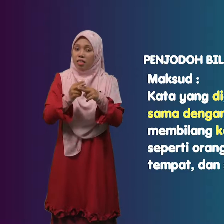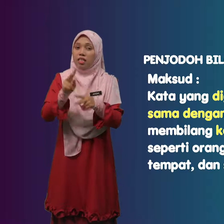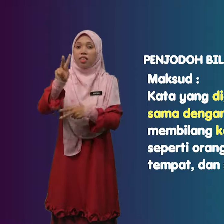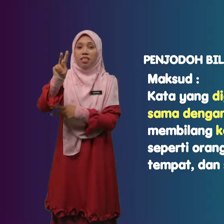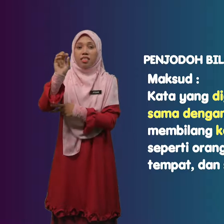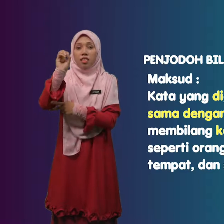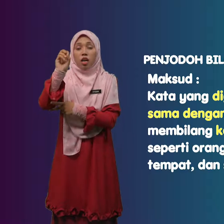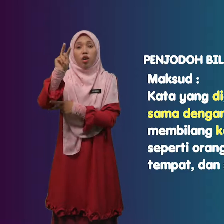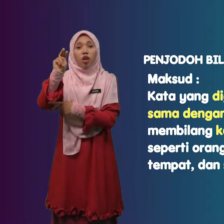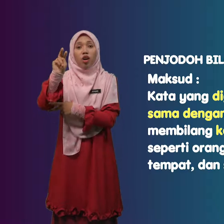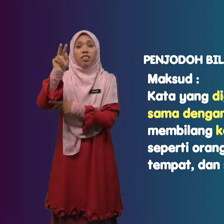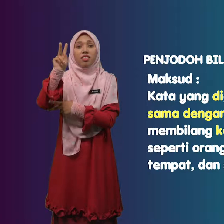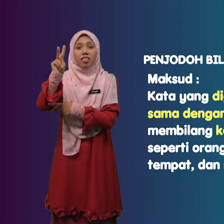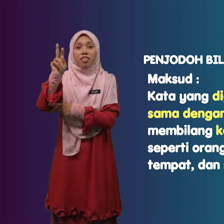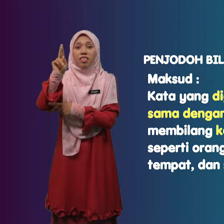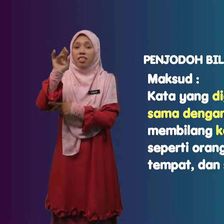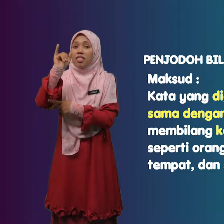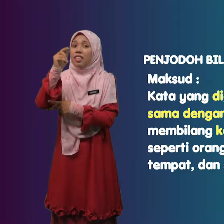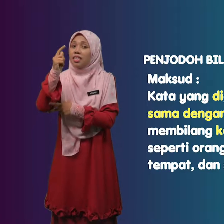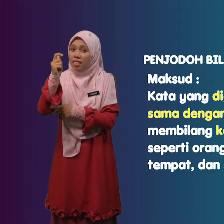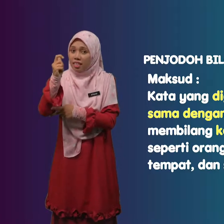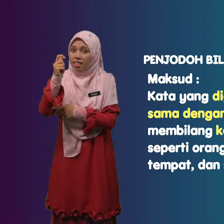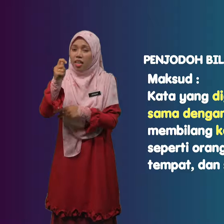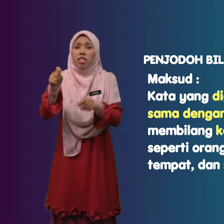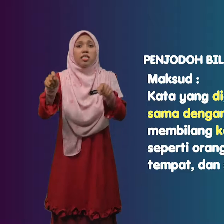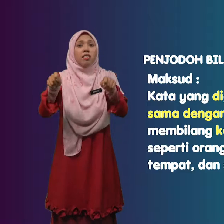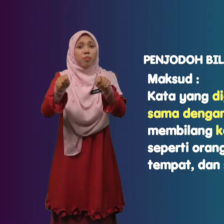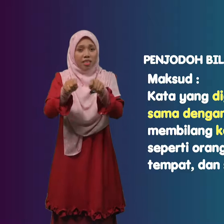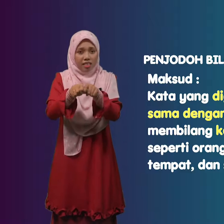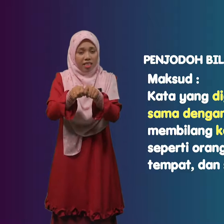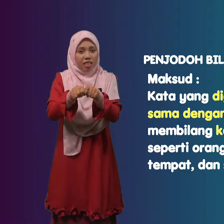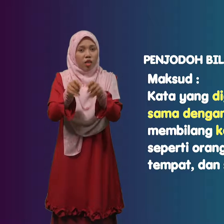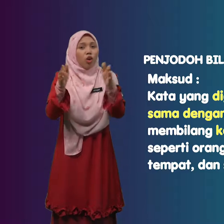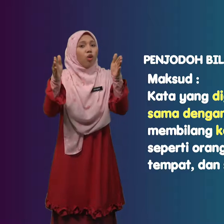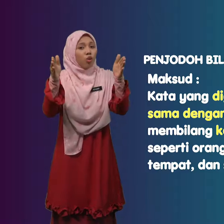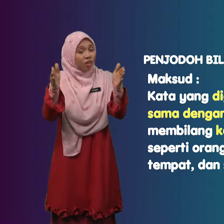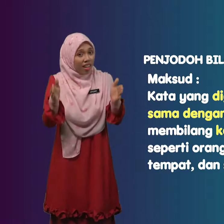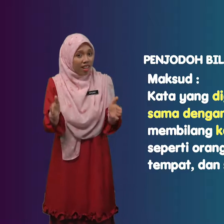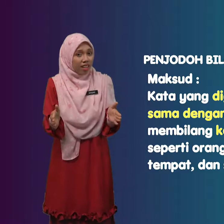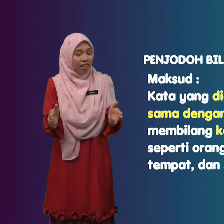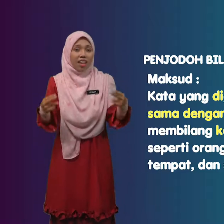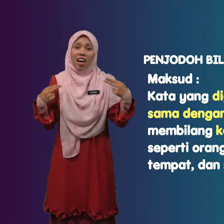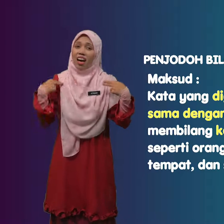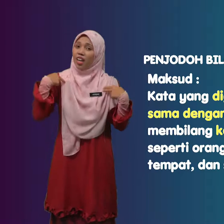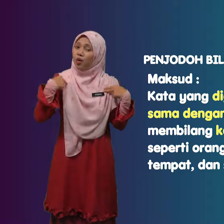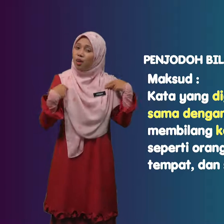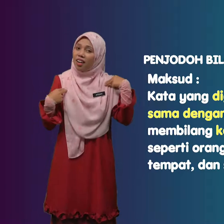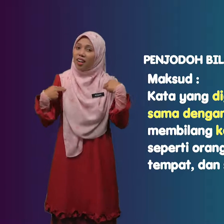konkrip. Seperti orang, haiwan,